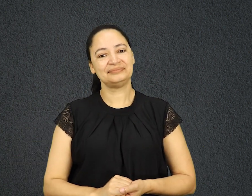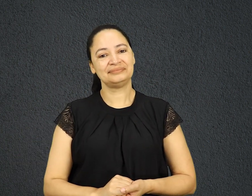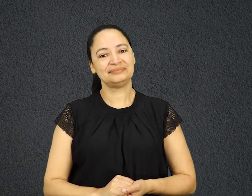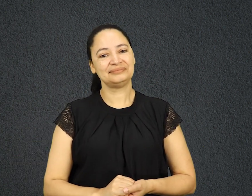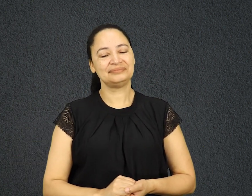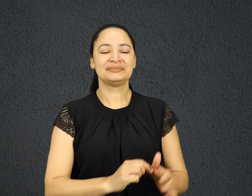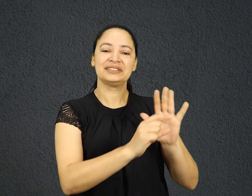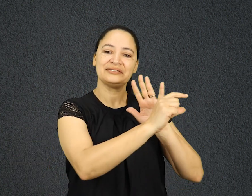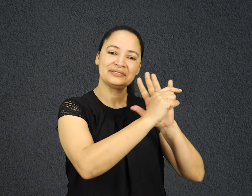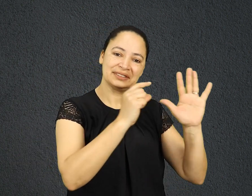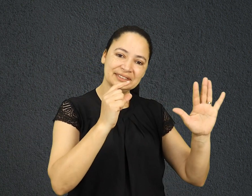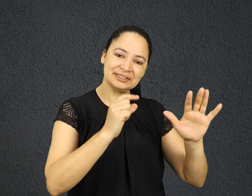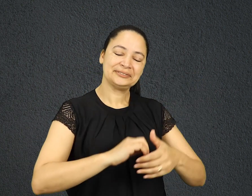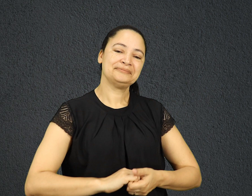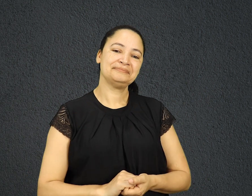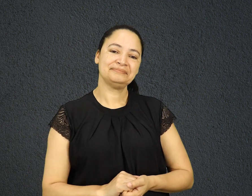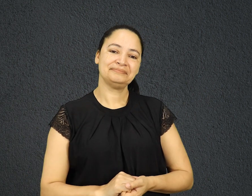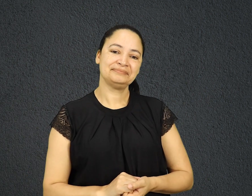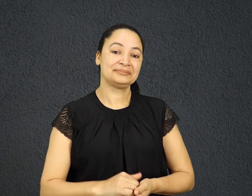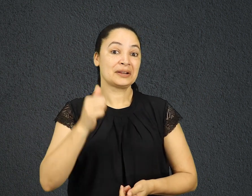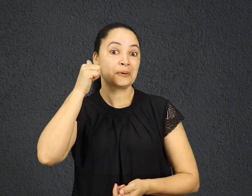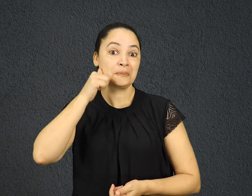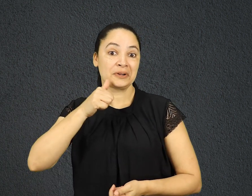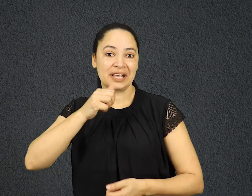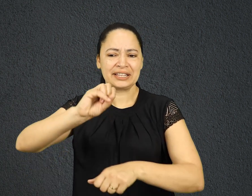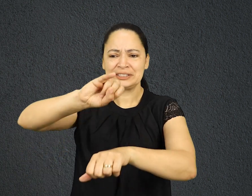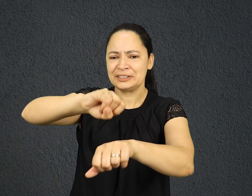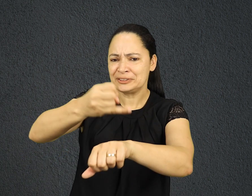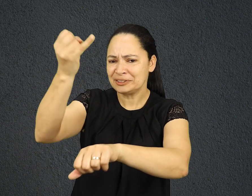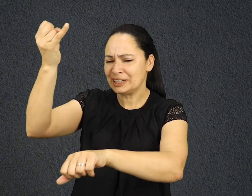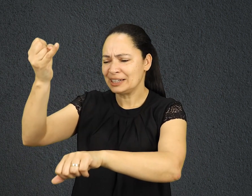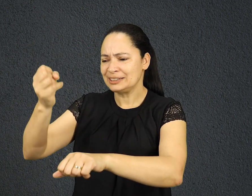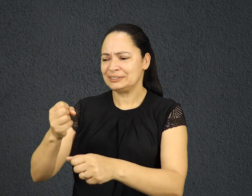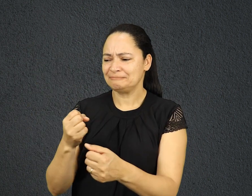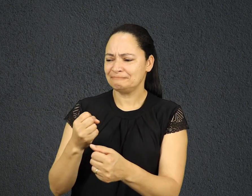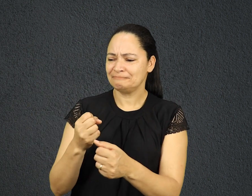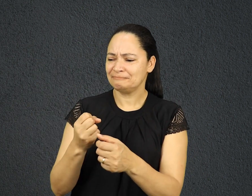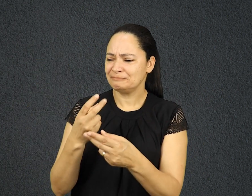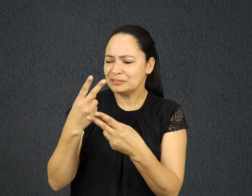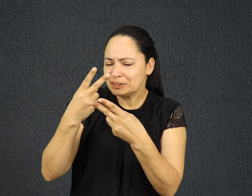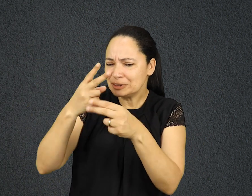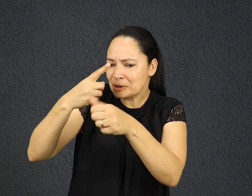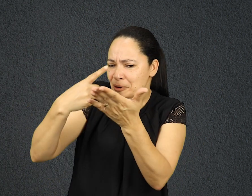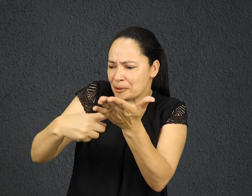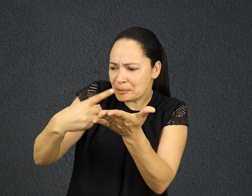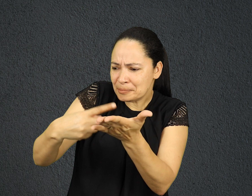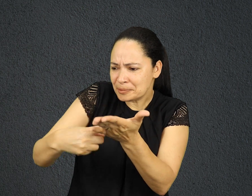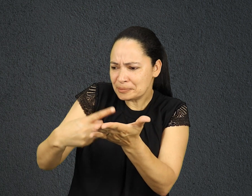Versículo em destaque. Mulheres de Jerusalém, eu as faço jurar. Não despertem nem incomodem o